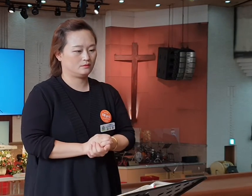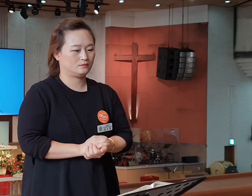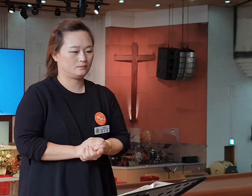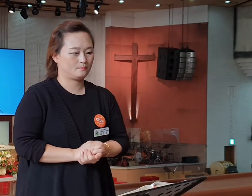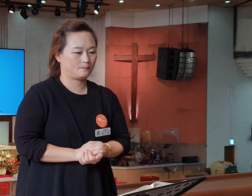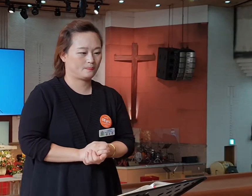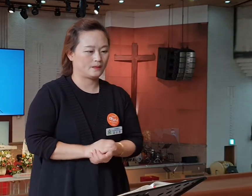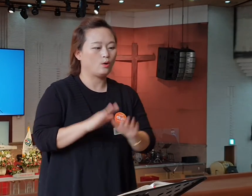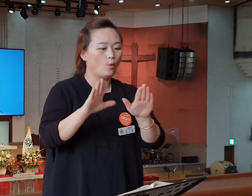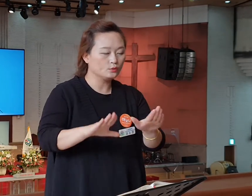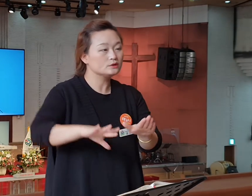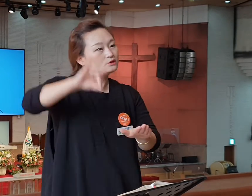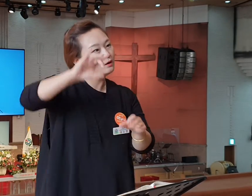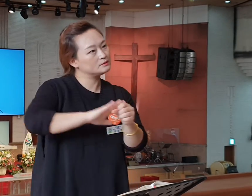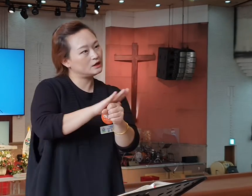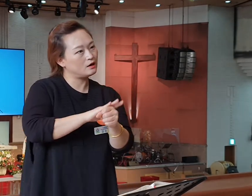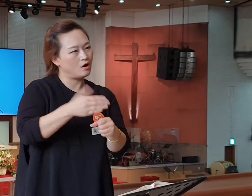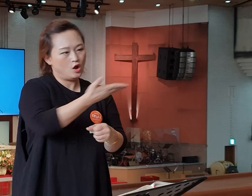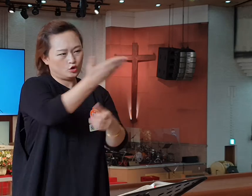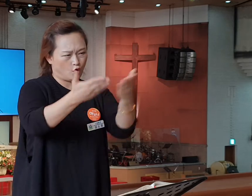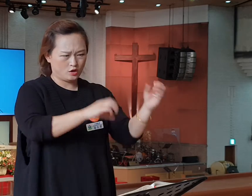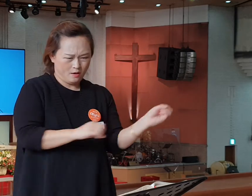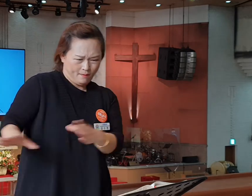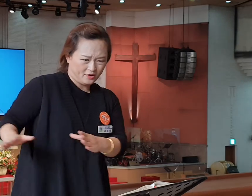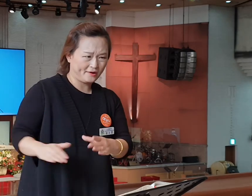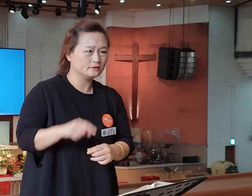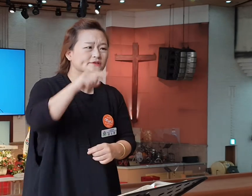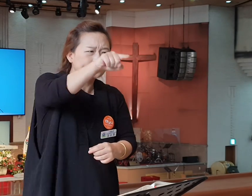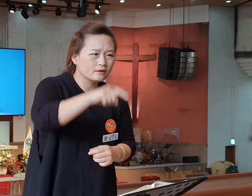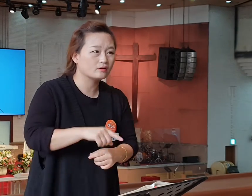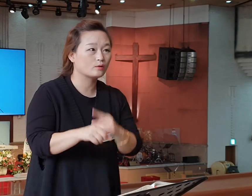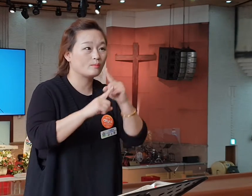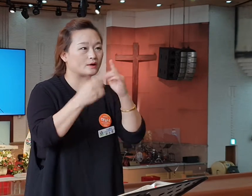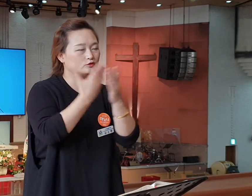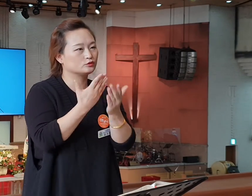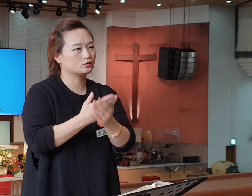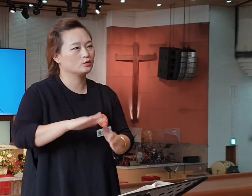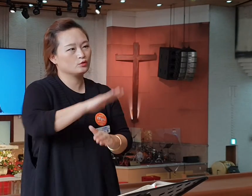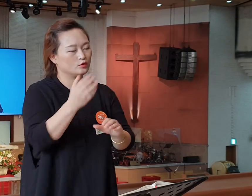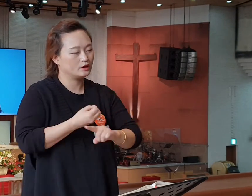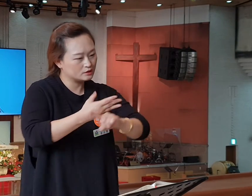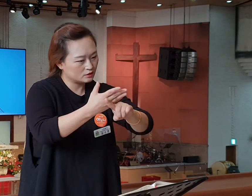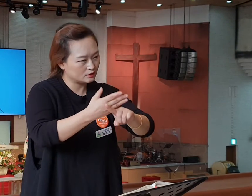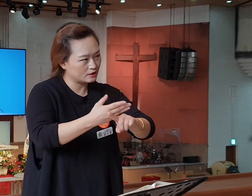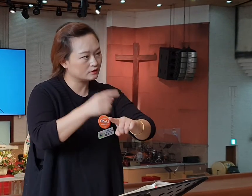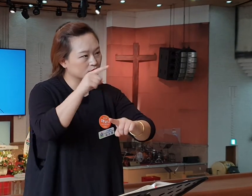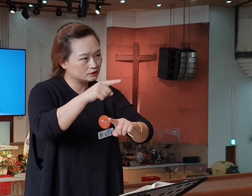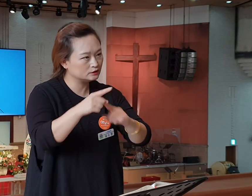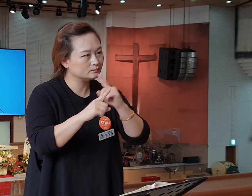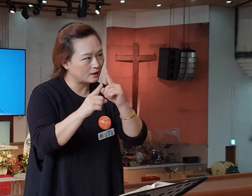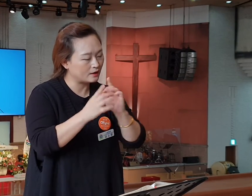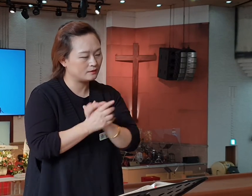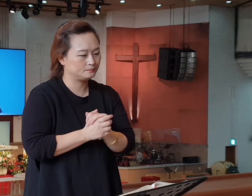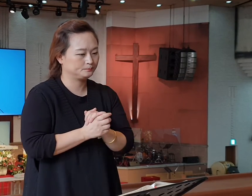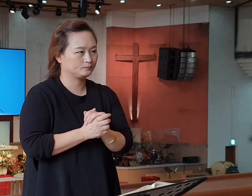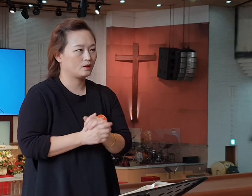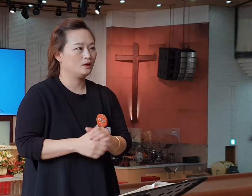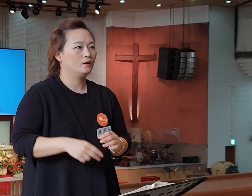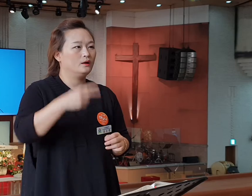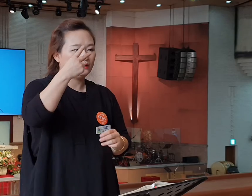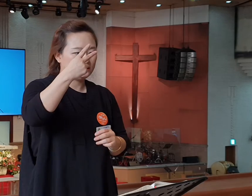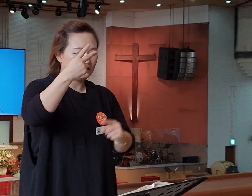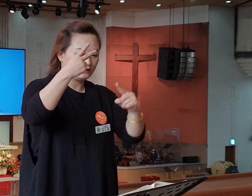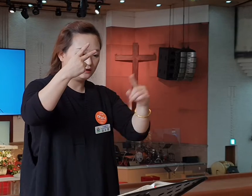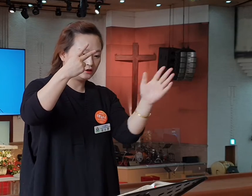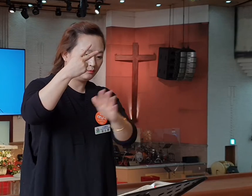오늘 이 처음 사랑을 너희가 버렸다라는 말이 우리에게 전하는 메시지, 2장 1절부터 7절까지